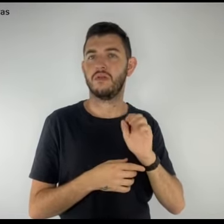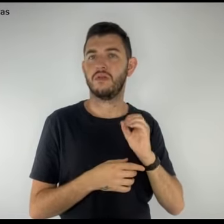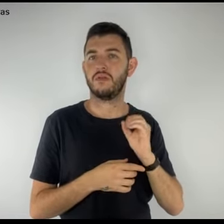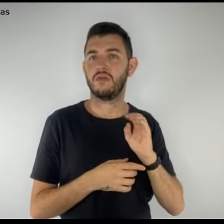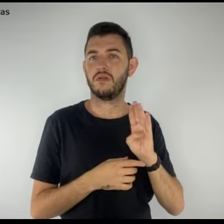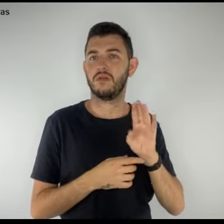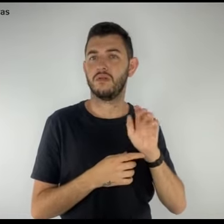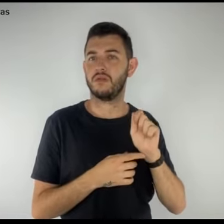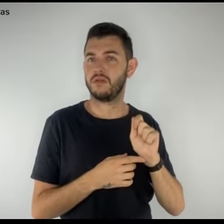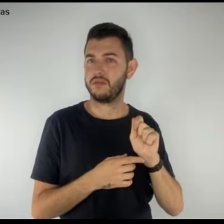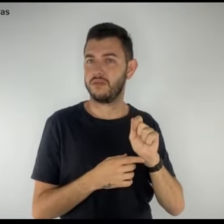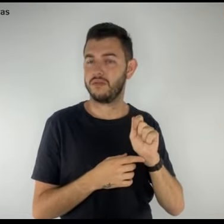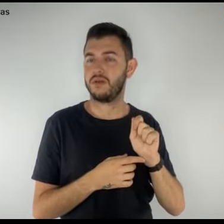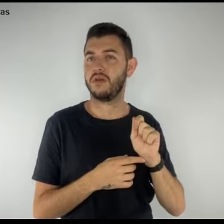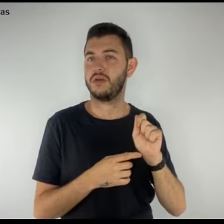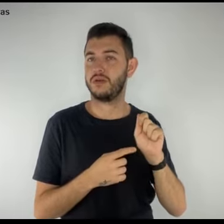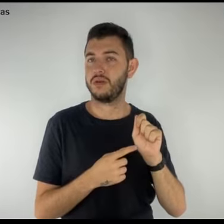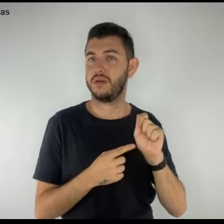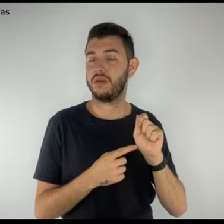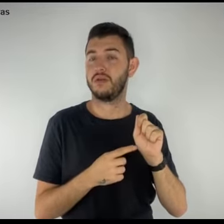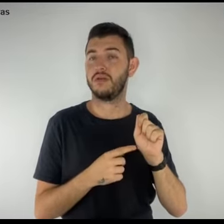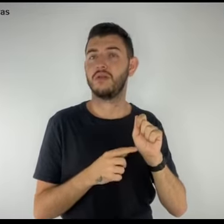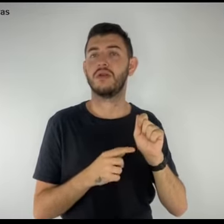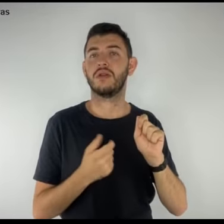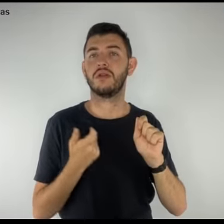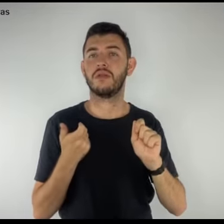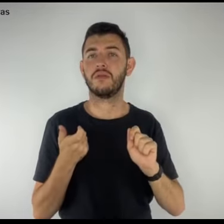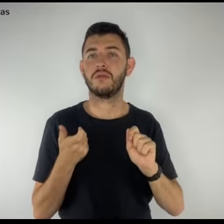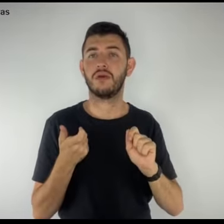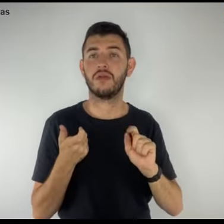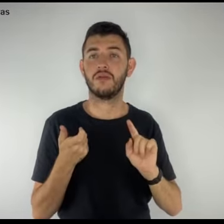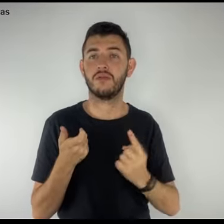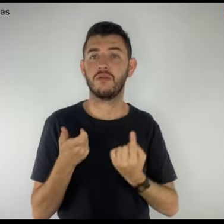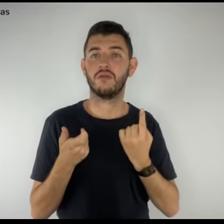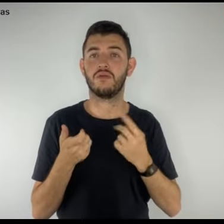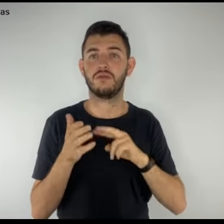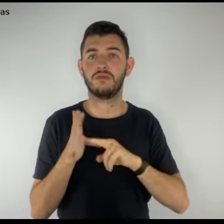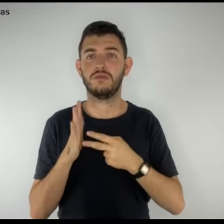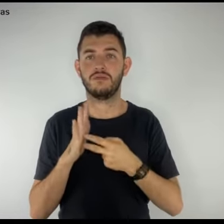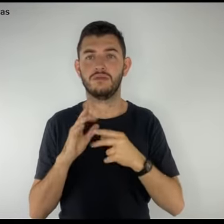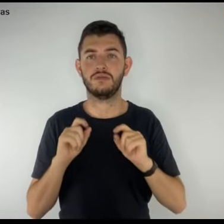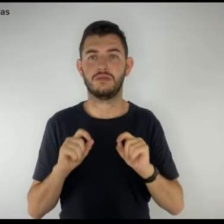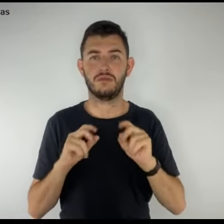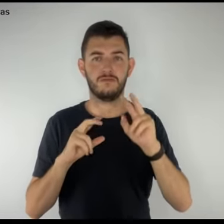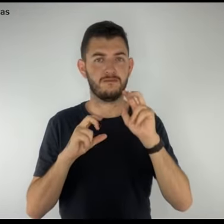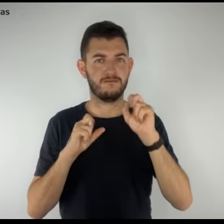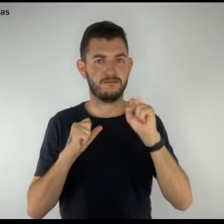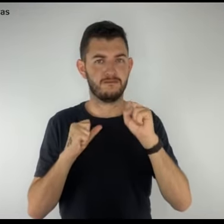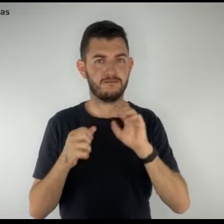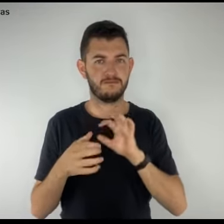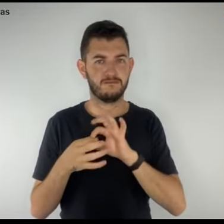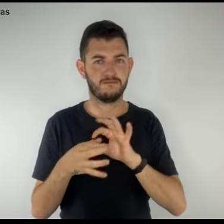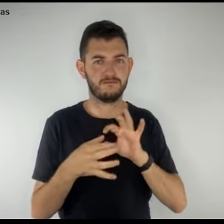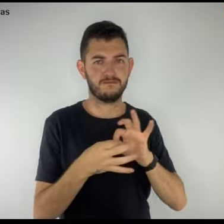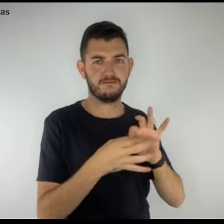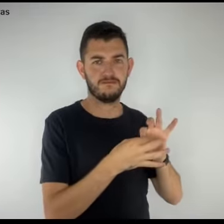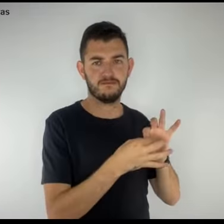Baobá, no singular, pela unificação de forças. A escolha desse nome ao